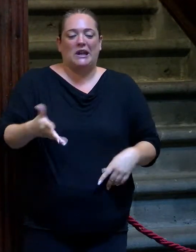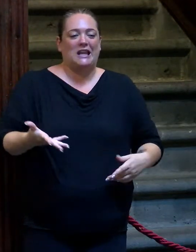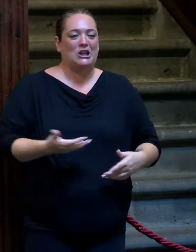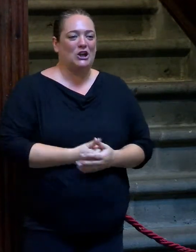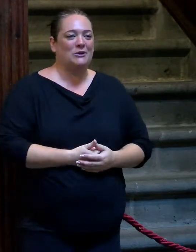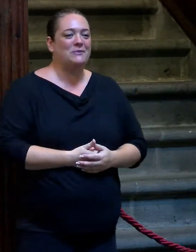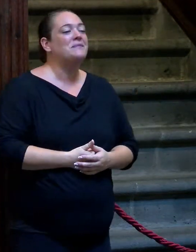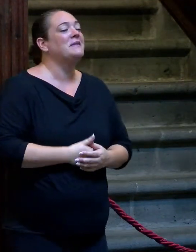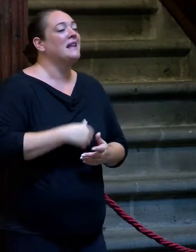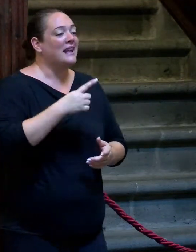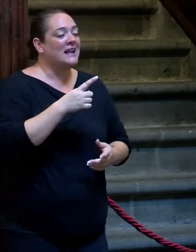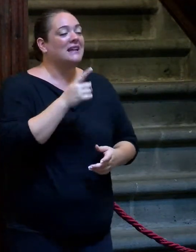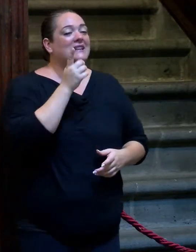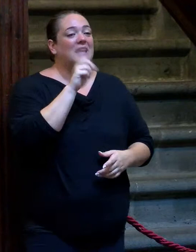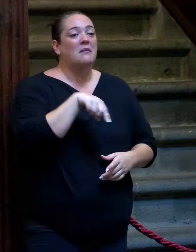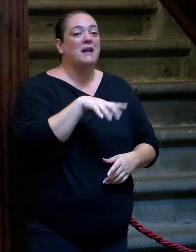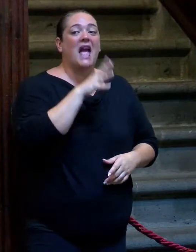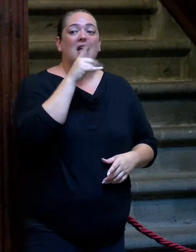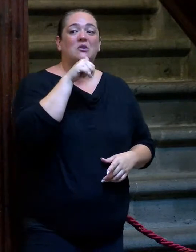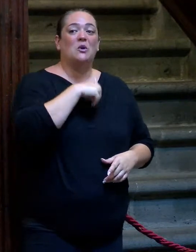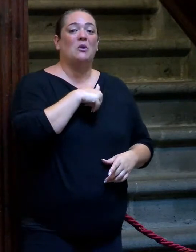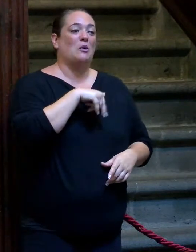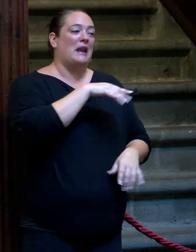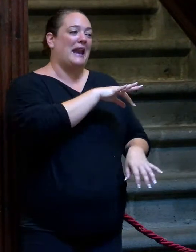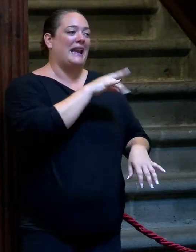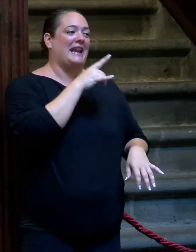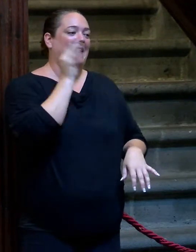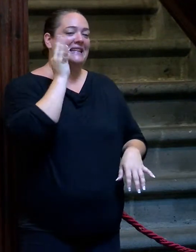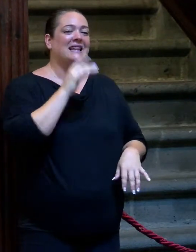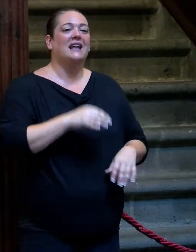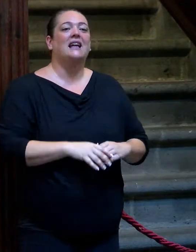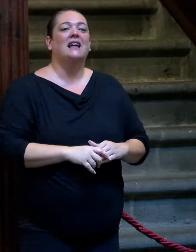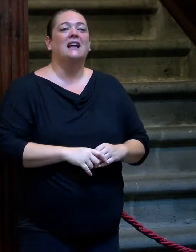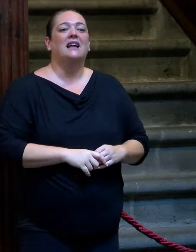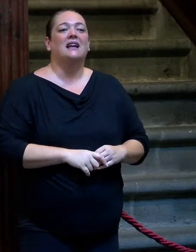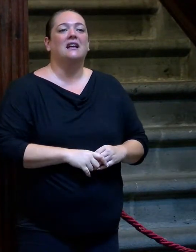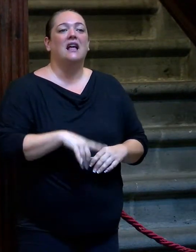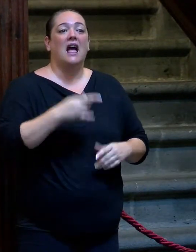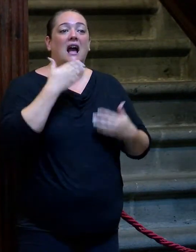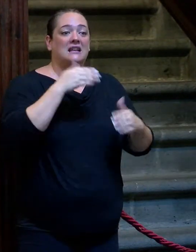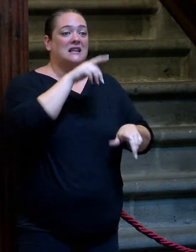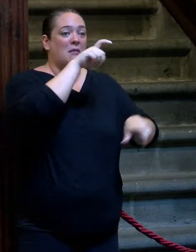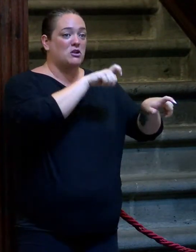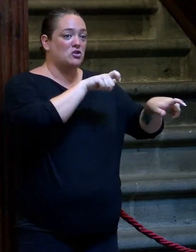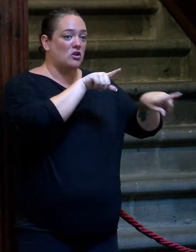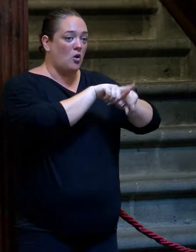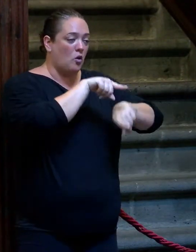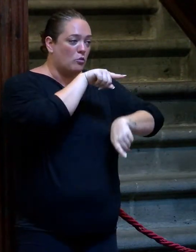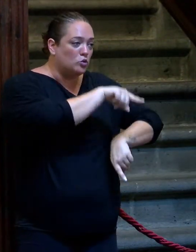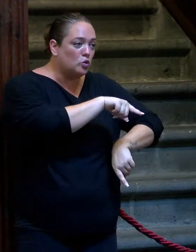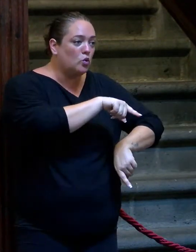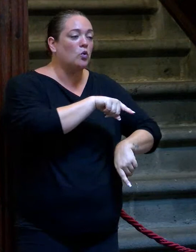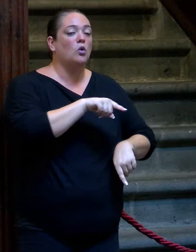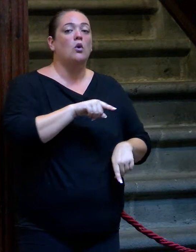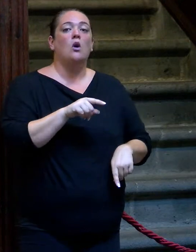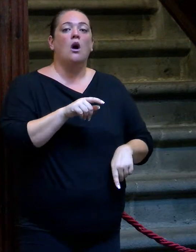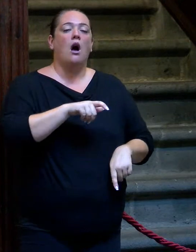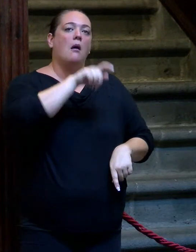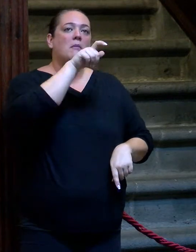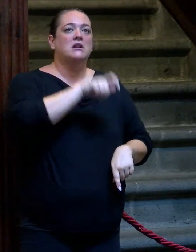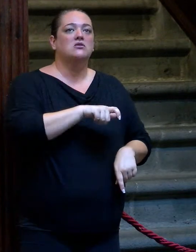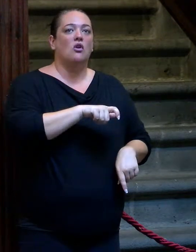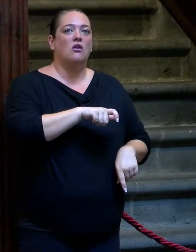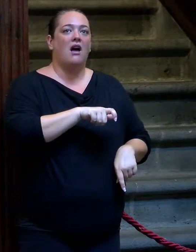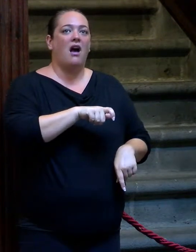y sobre todo para la gente más joven. Gracias a personas como tú, como personas que han vivido